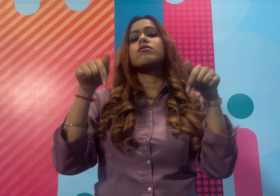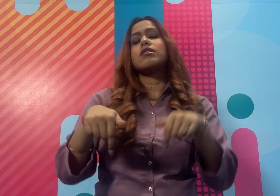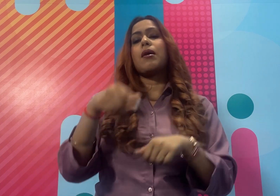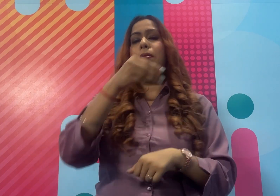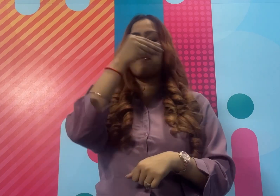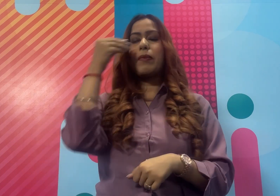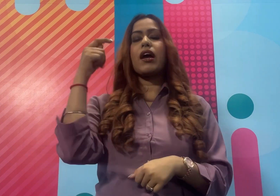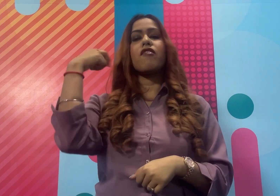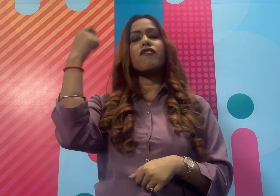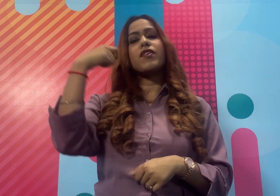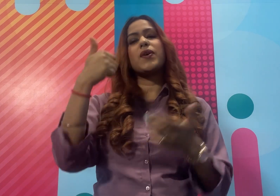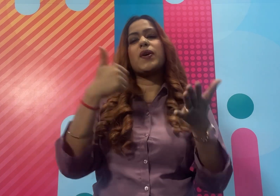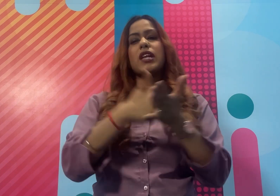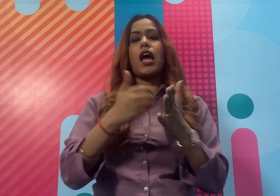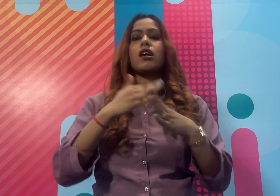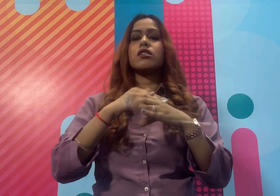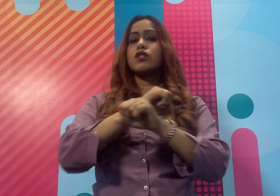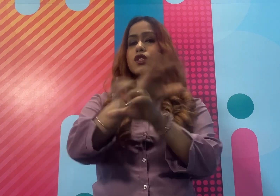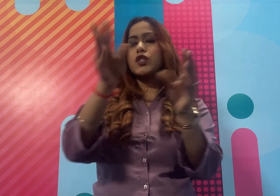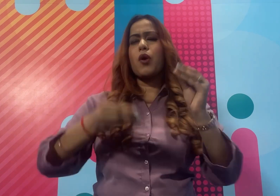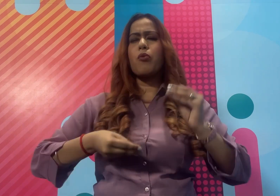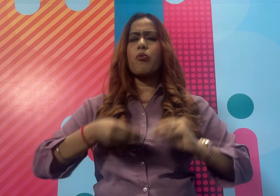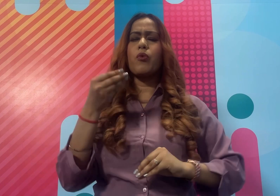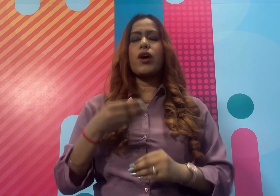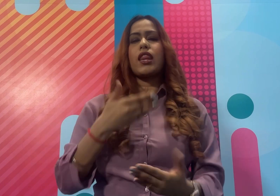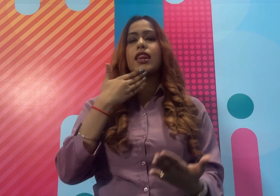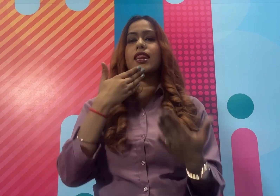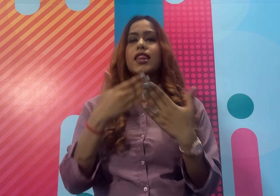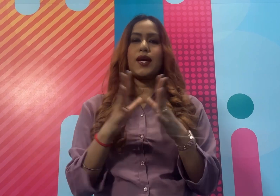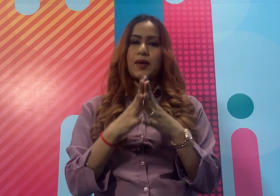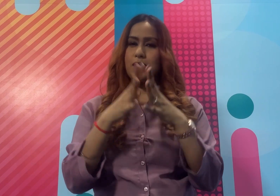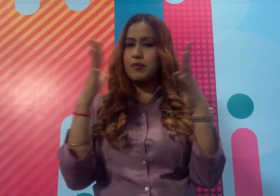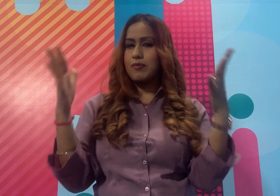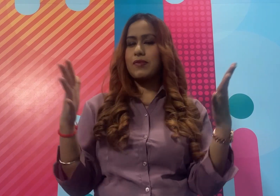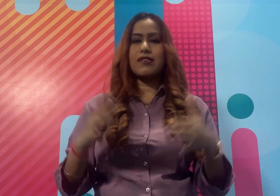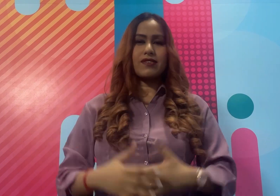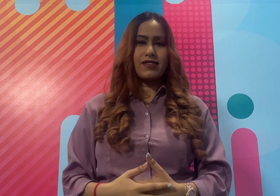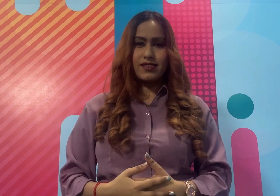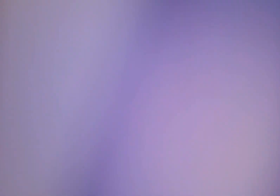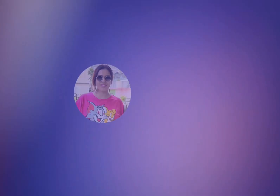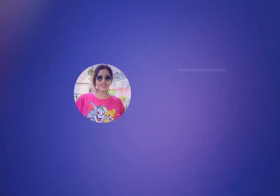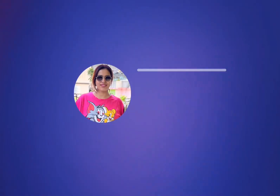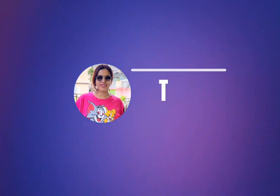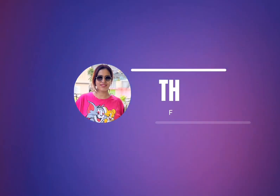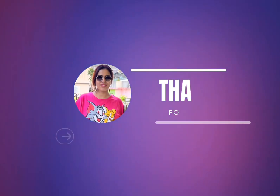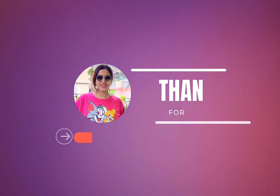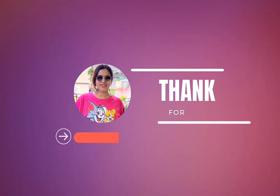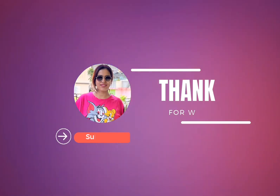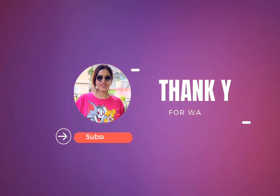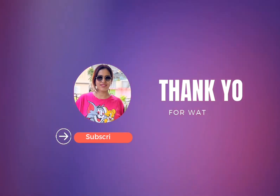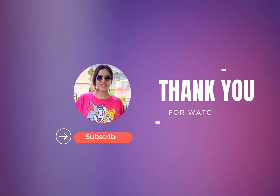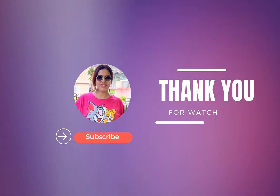language में पहुचाने के लिए हमारे चैनल को subscribe करें और इस वीडियो को like करें धन्यवाद